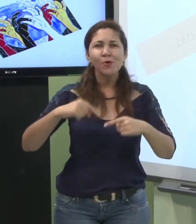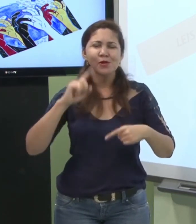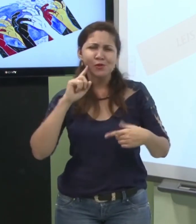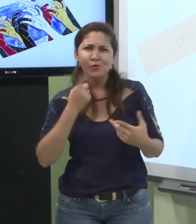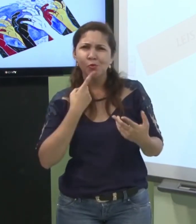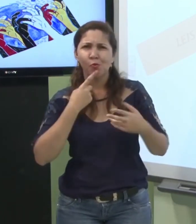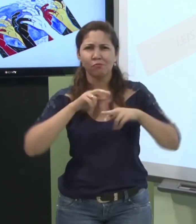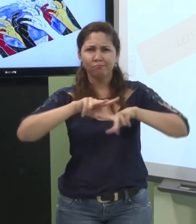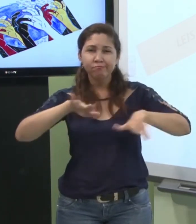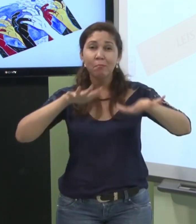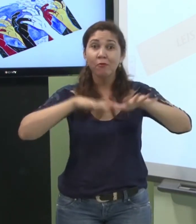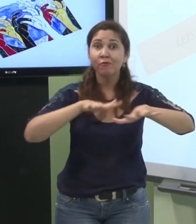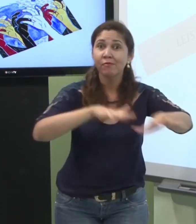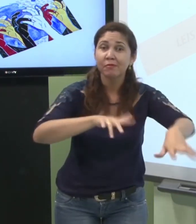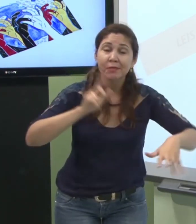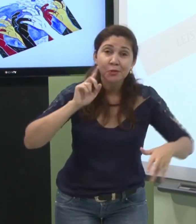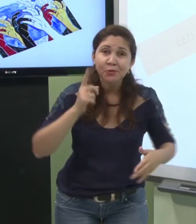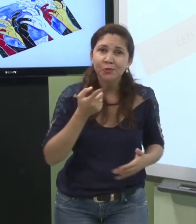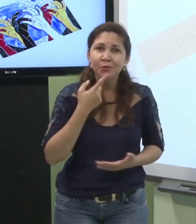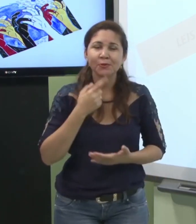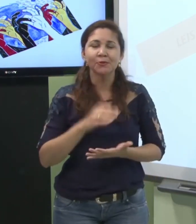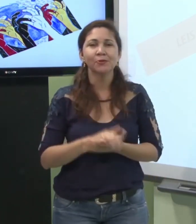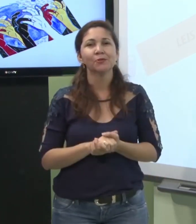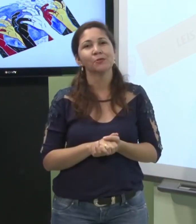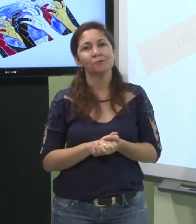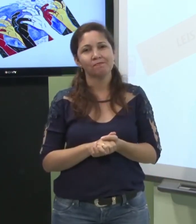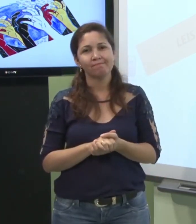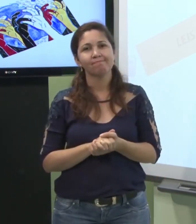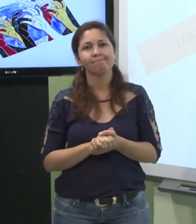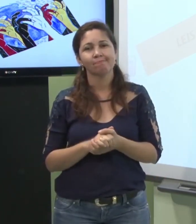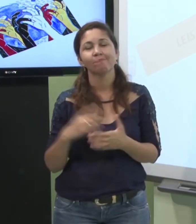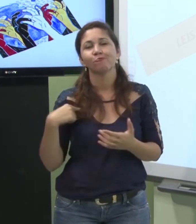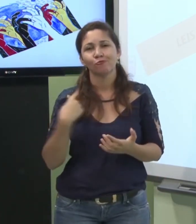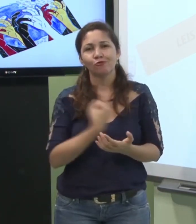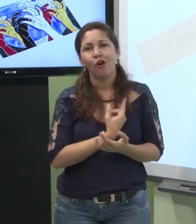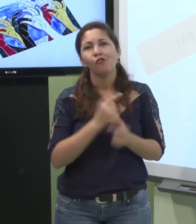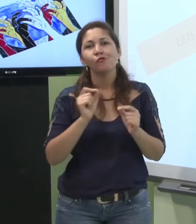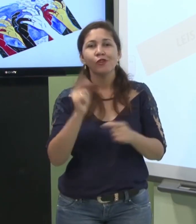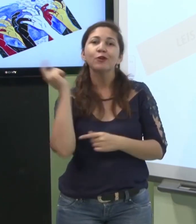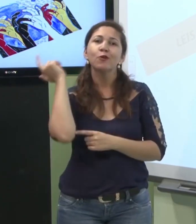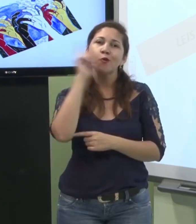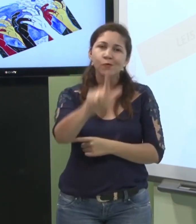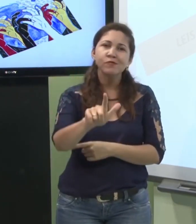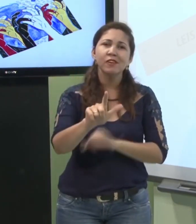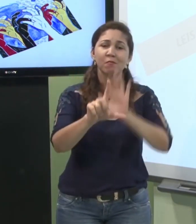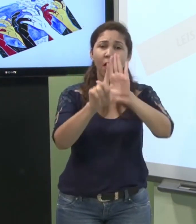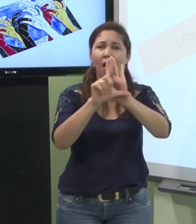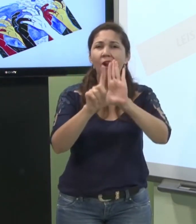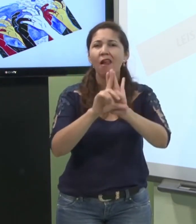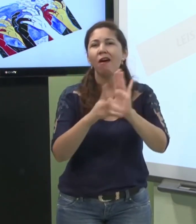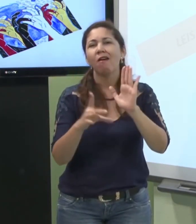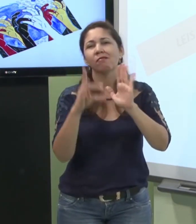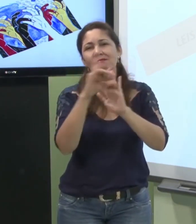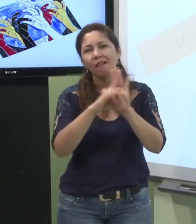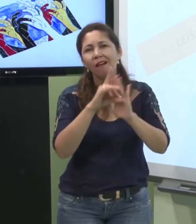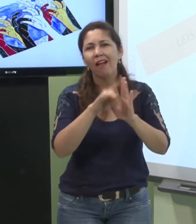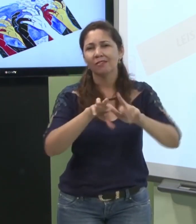nós já falamos sobre a política dos surdos movimentos surdos agora nós vamos falar as nossas